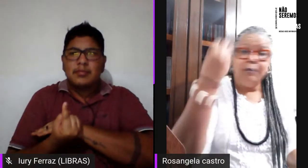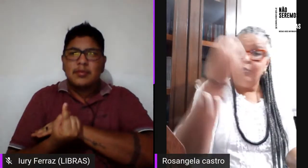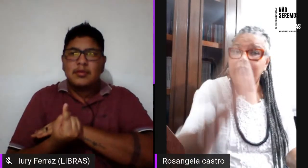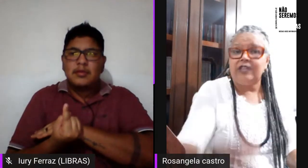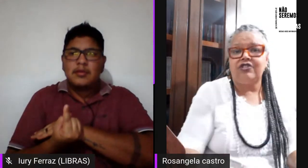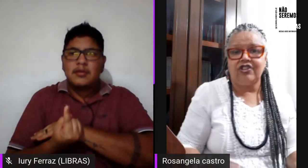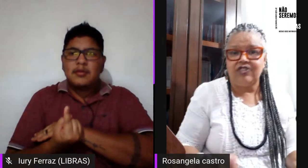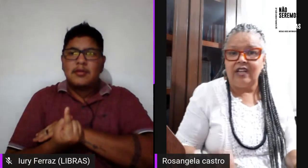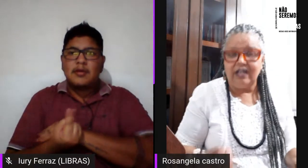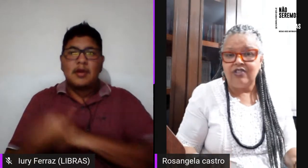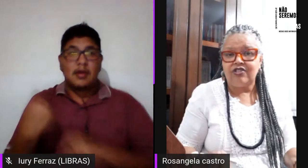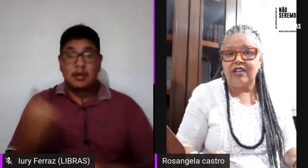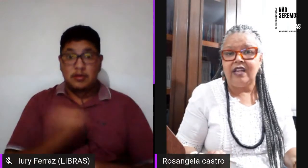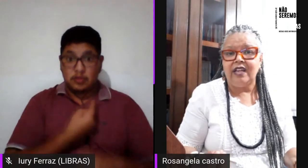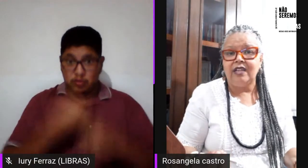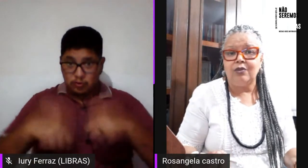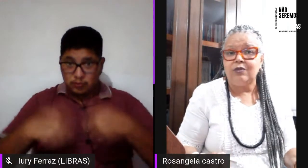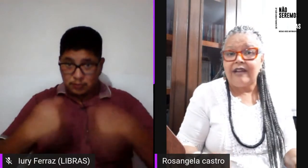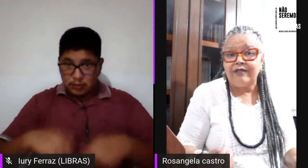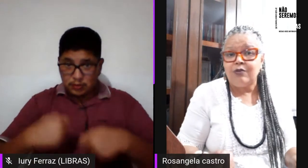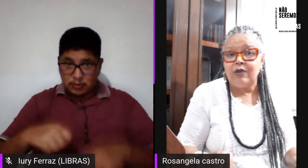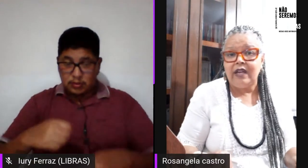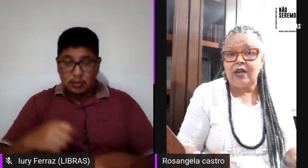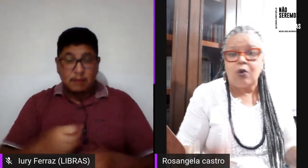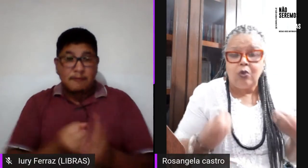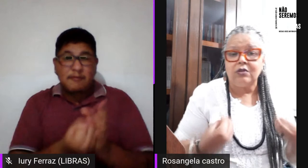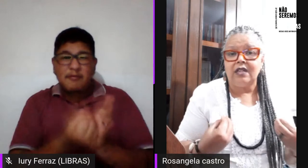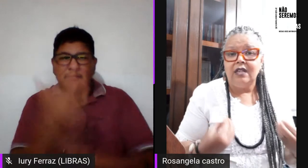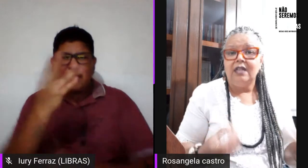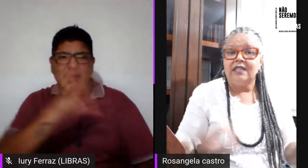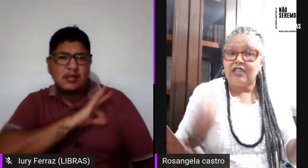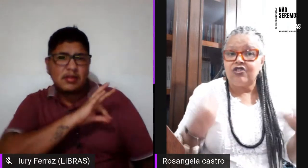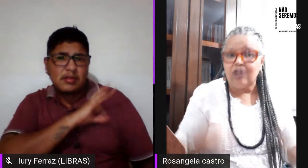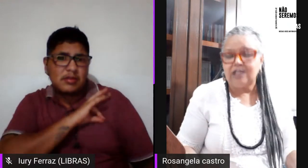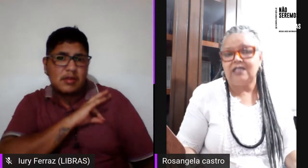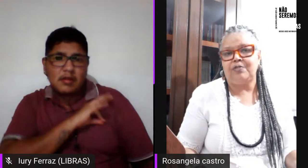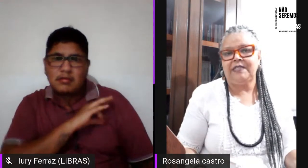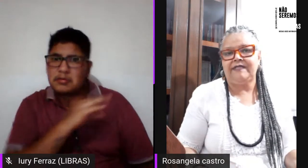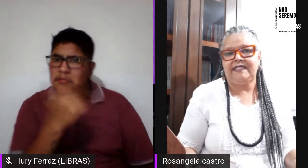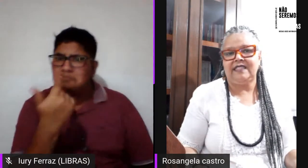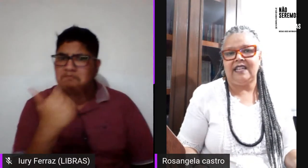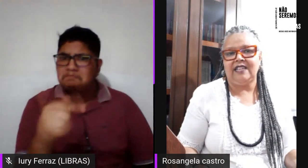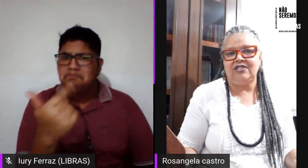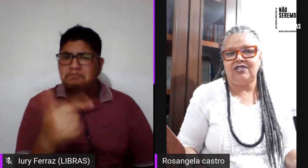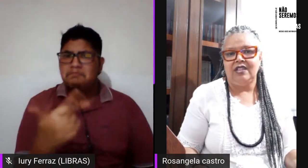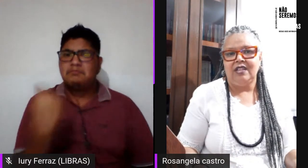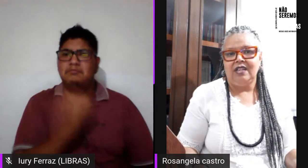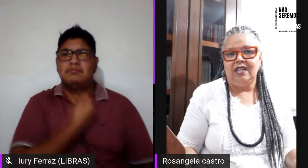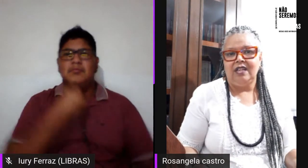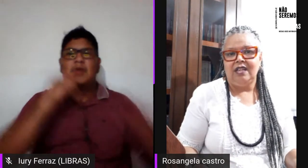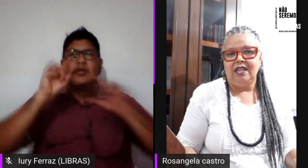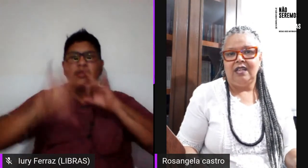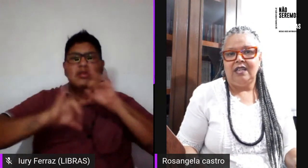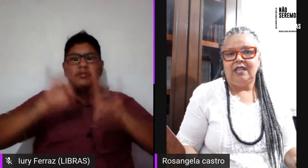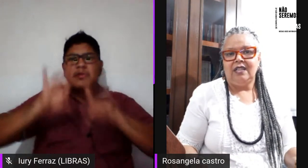muitas das deãs não davam conta das nossas especificidades